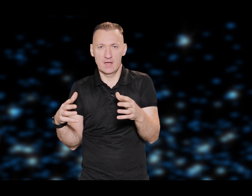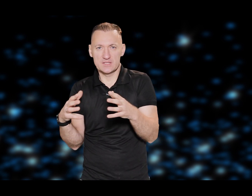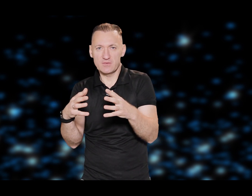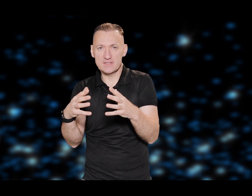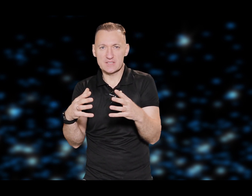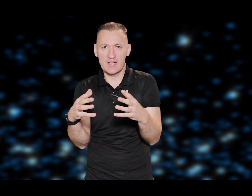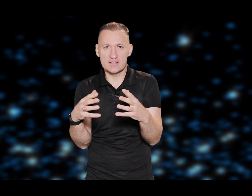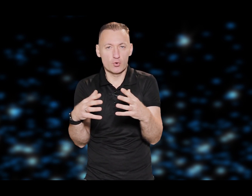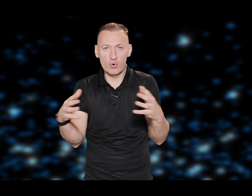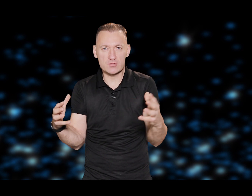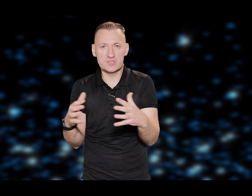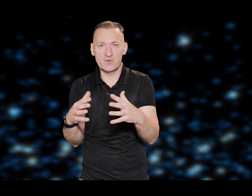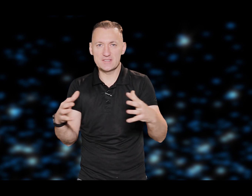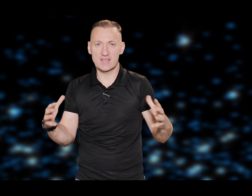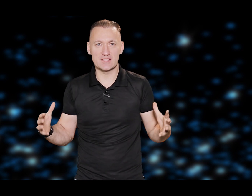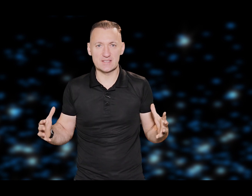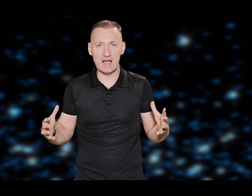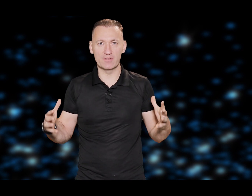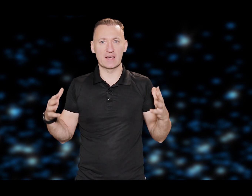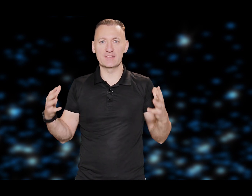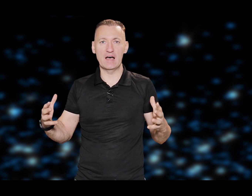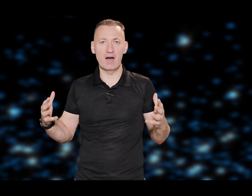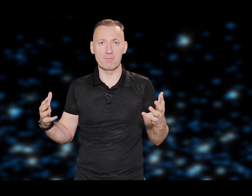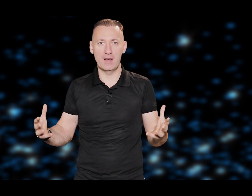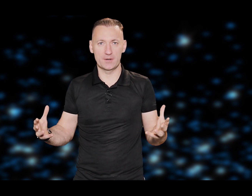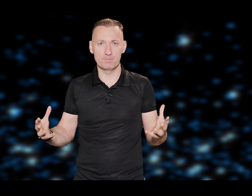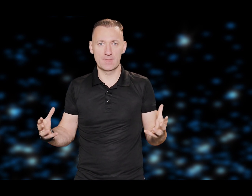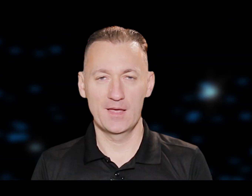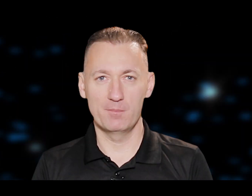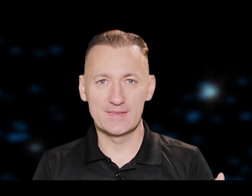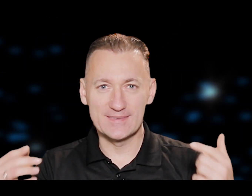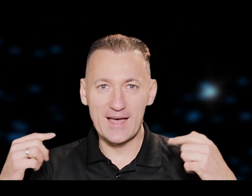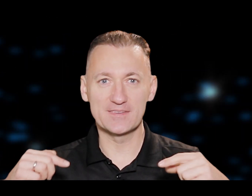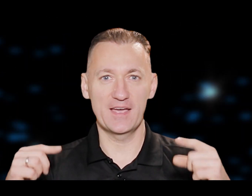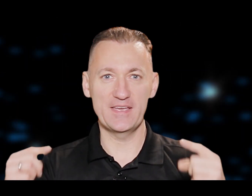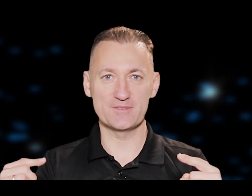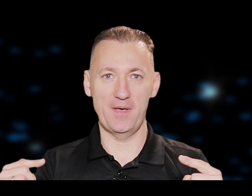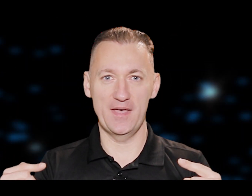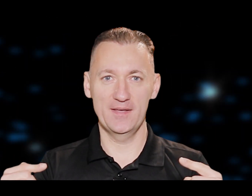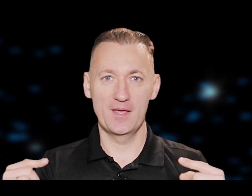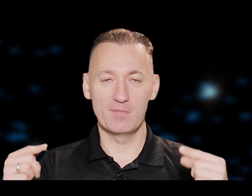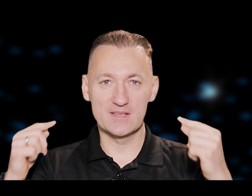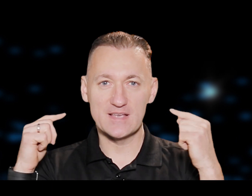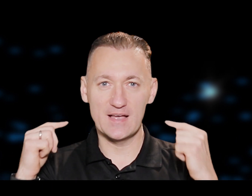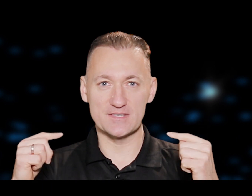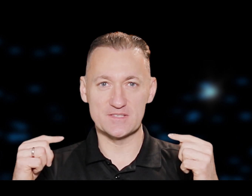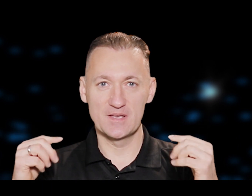cilvēciskais gods un cilvēciskā slava tagad nav ar mani, bet tā ir tā iespēja manas acis